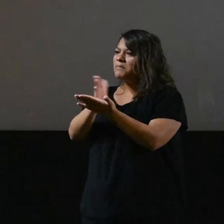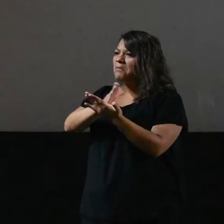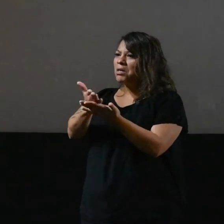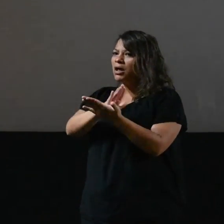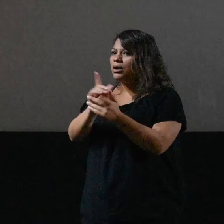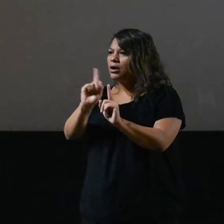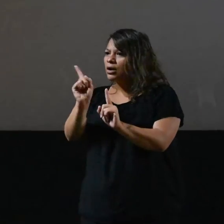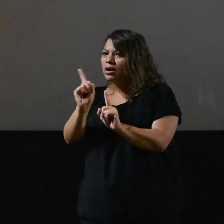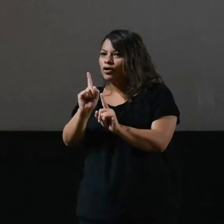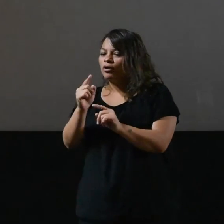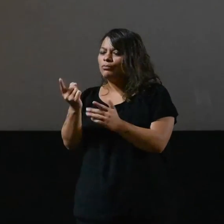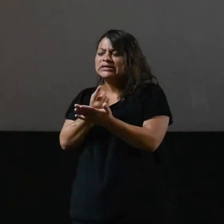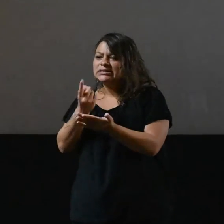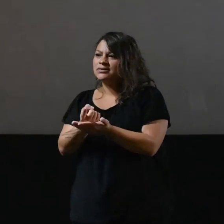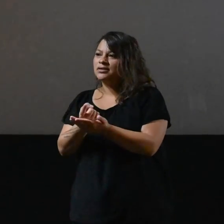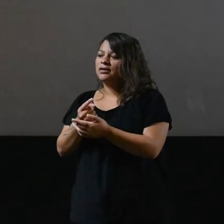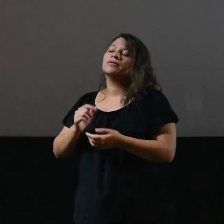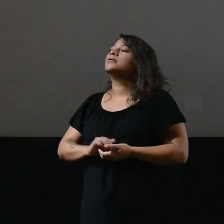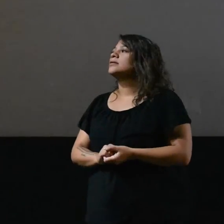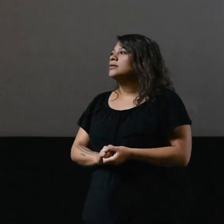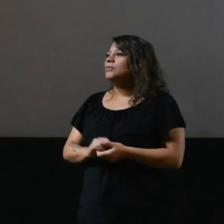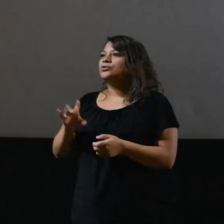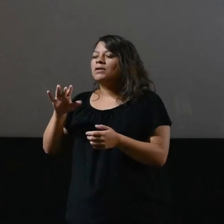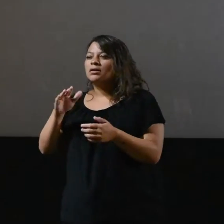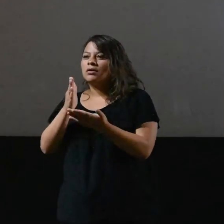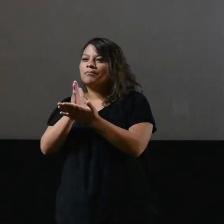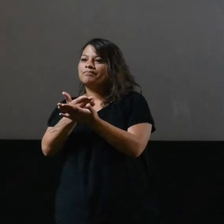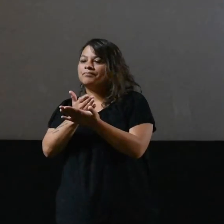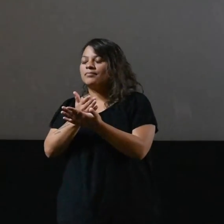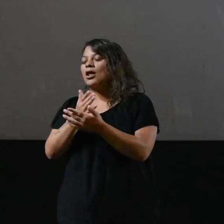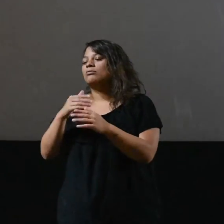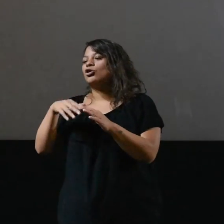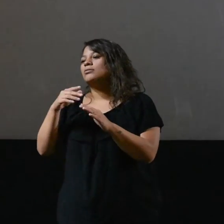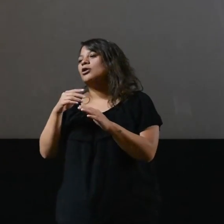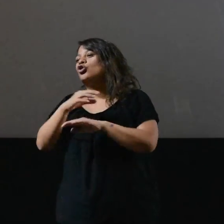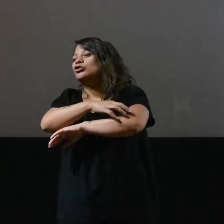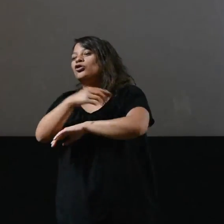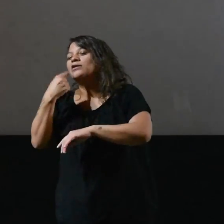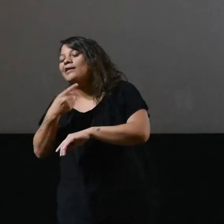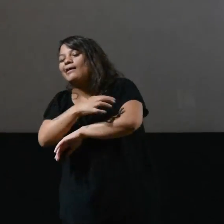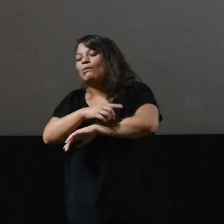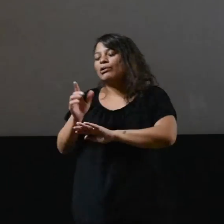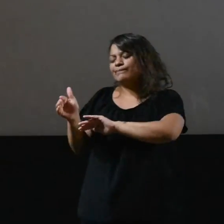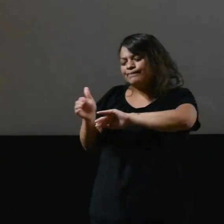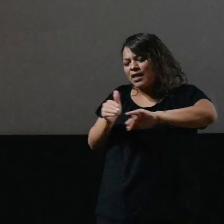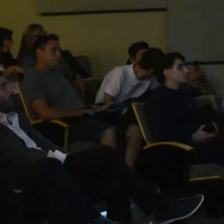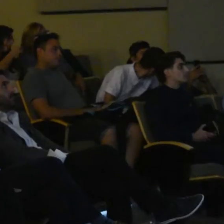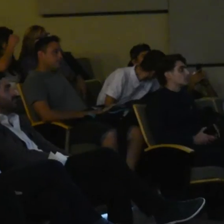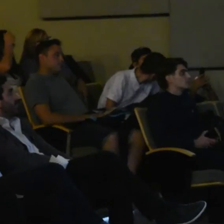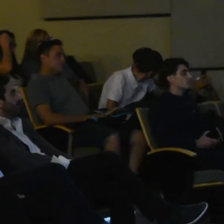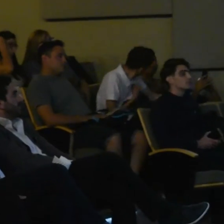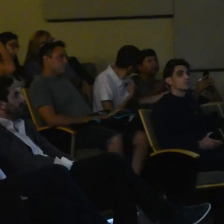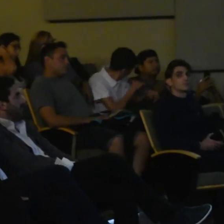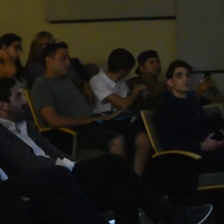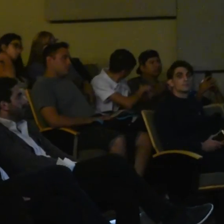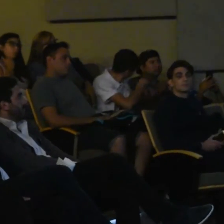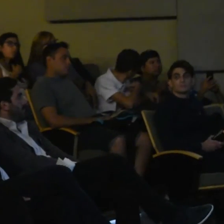Pero no vamos a ver solamente el lado vacío del vaso. Veamos el lado lleno. Y el lado lleno se dio hace tres días